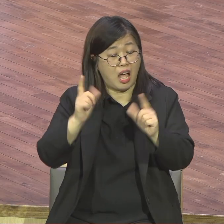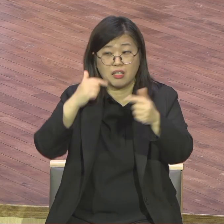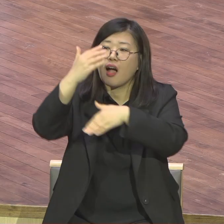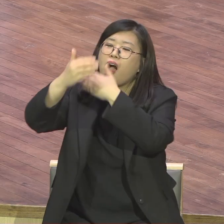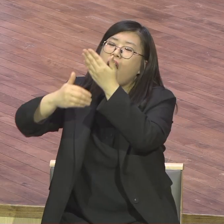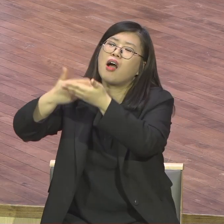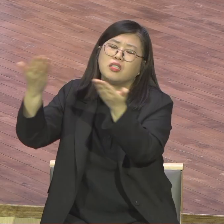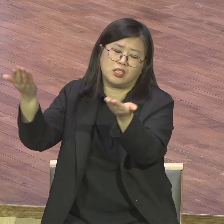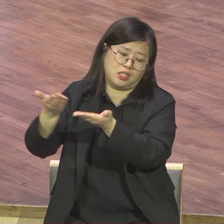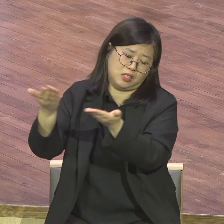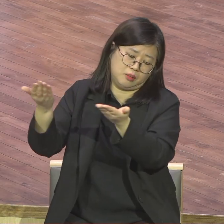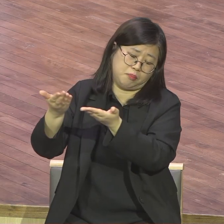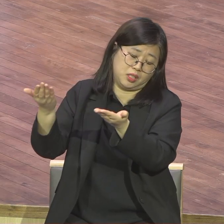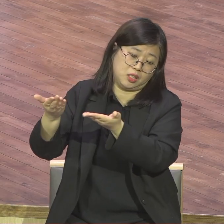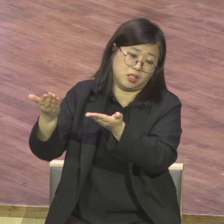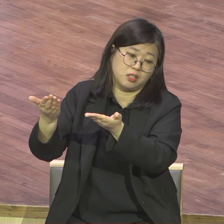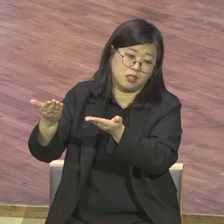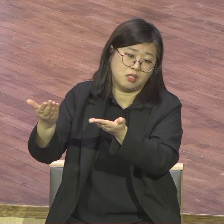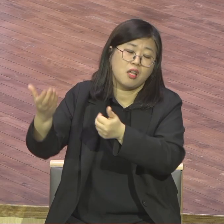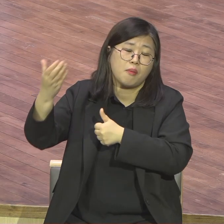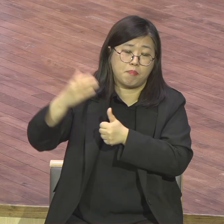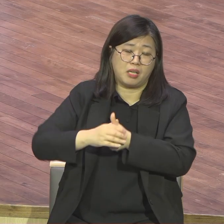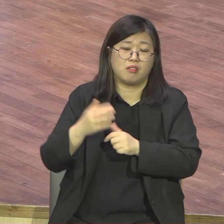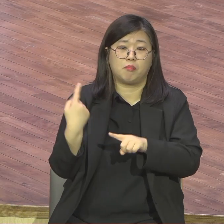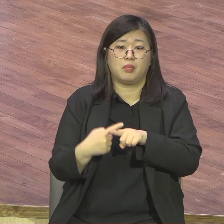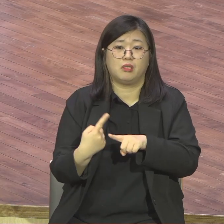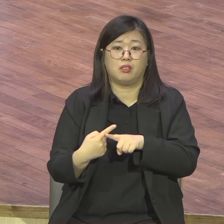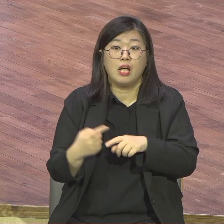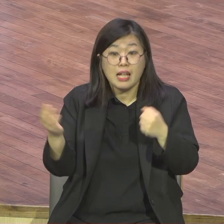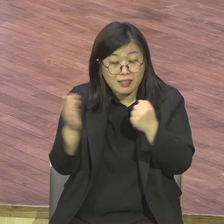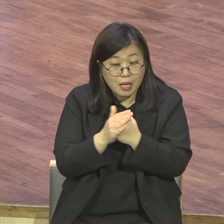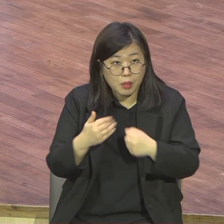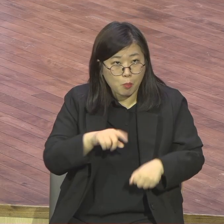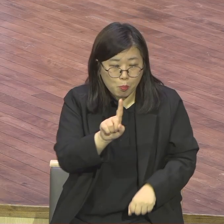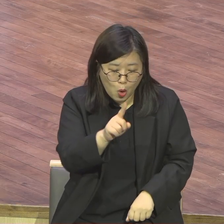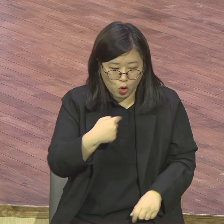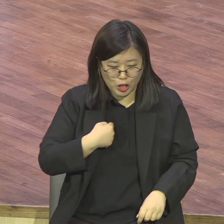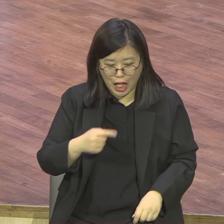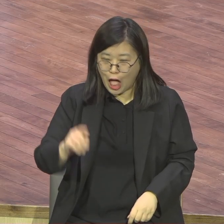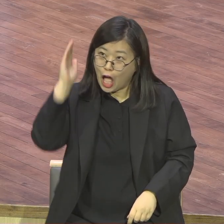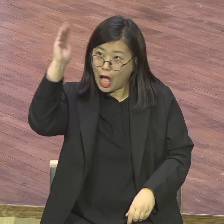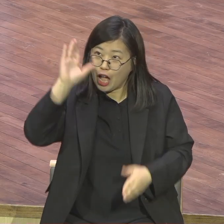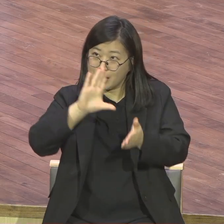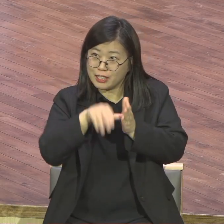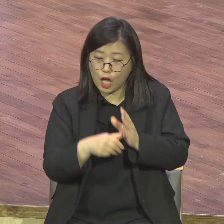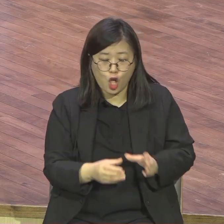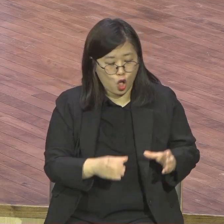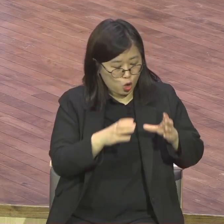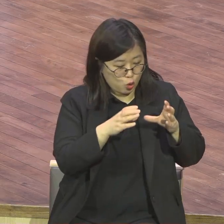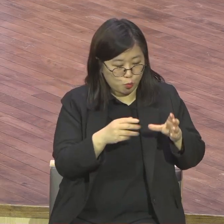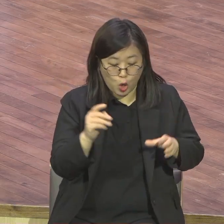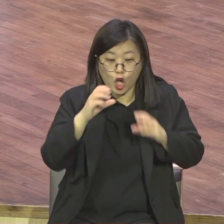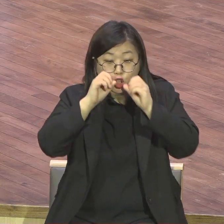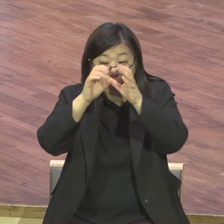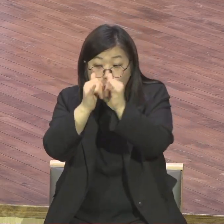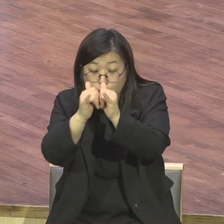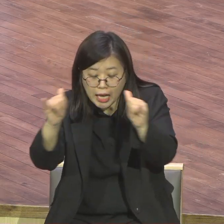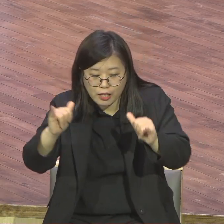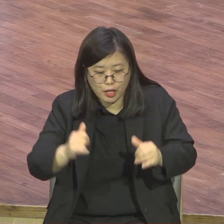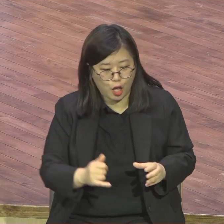주는 것도 예수님 그랬잖아요 결단코 상을 일지 않아야 할 것이다 내가 보낸